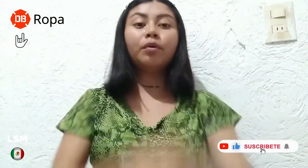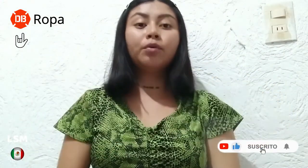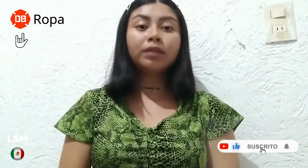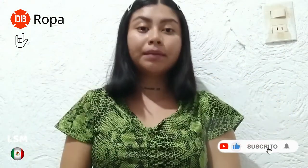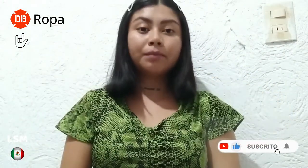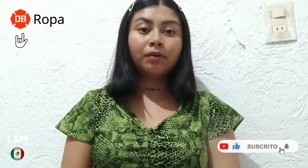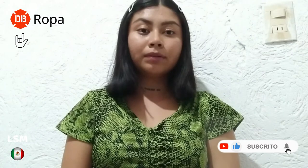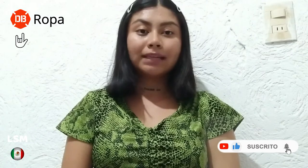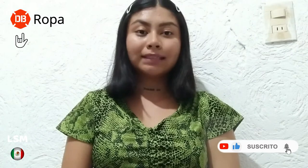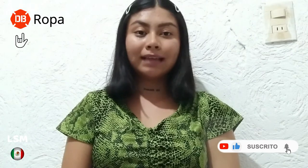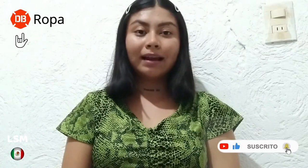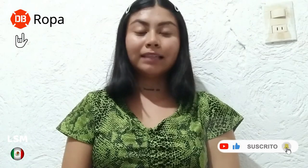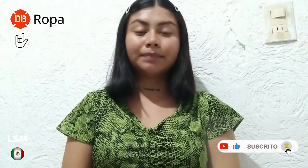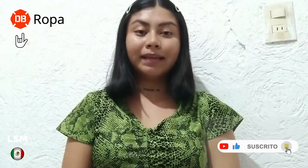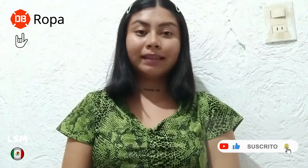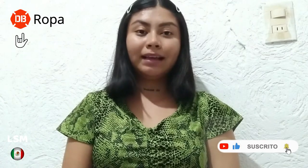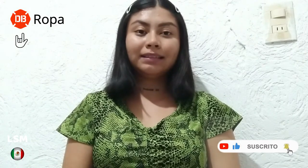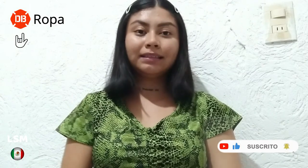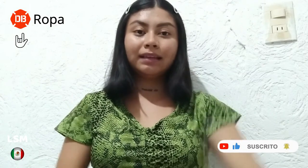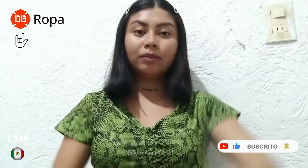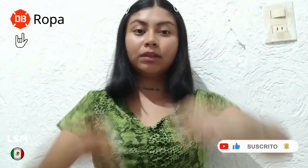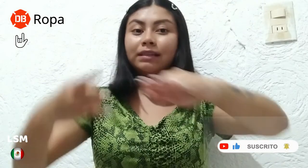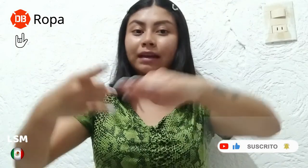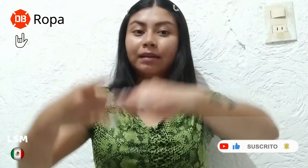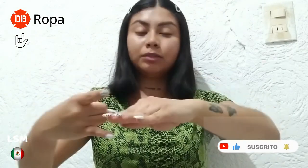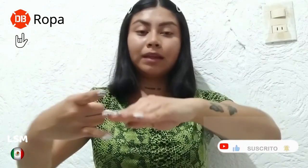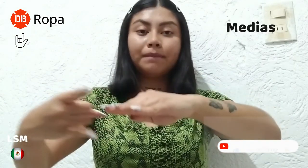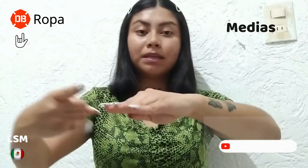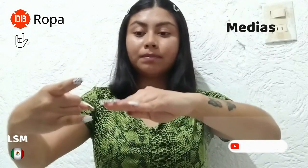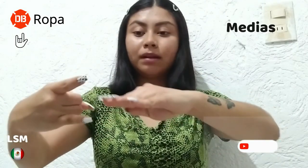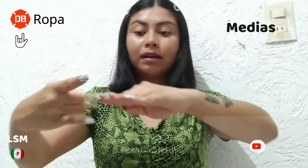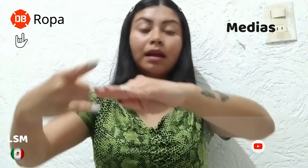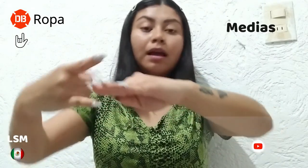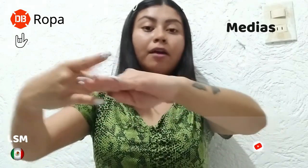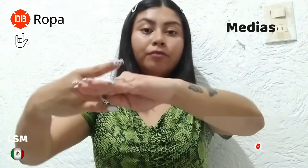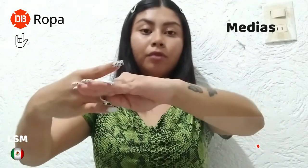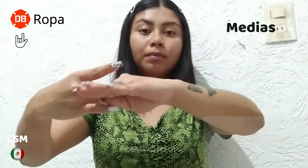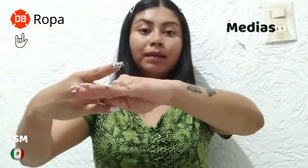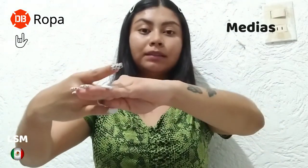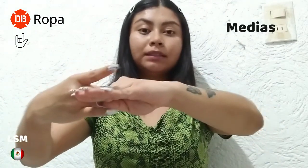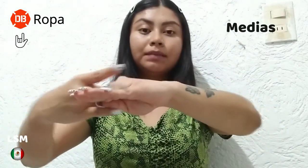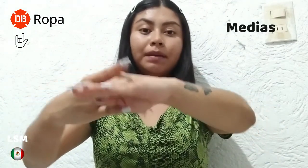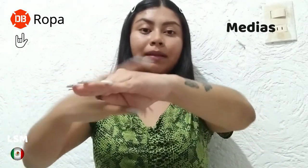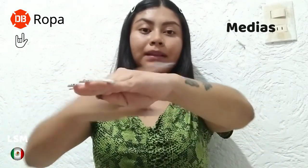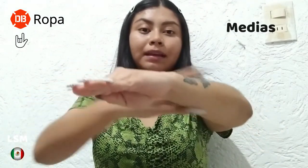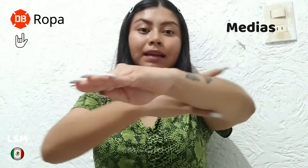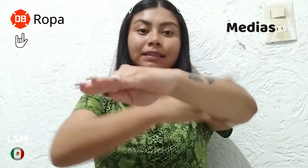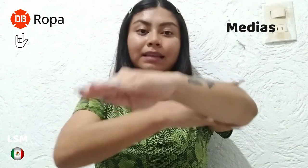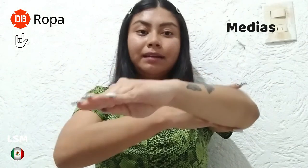último están las medias. Utilizaremos la misma forma simplemente que hasta arriba.